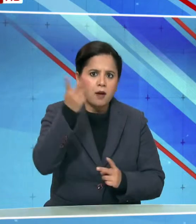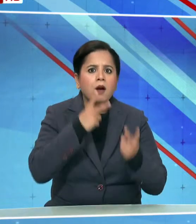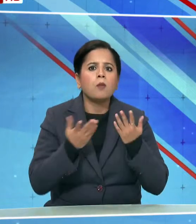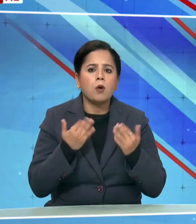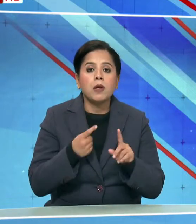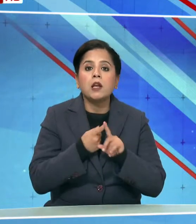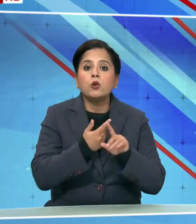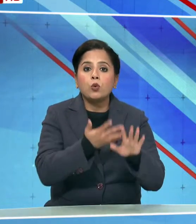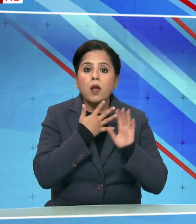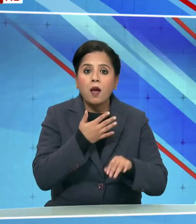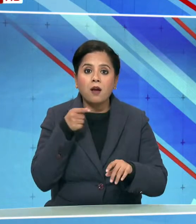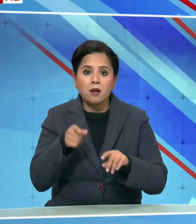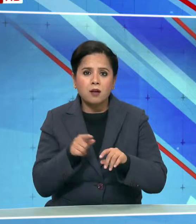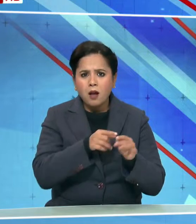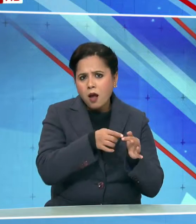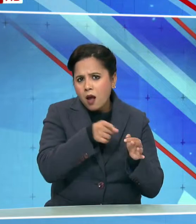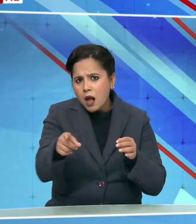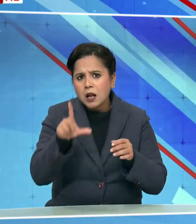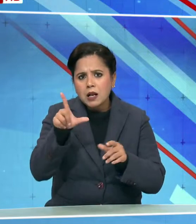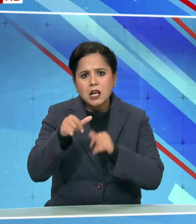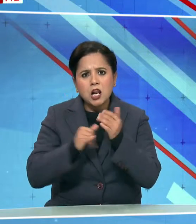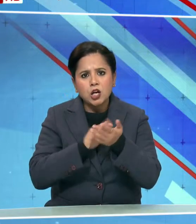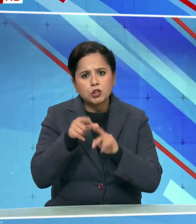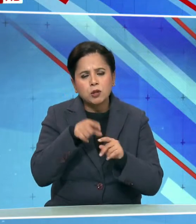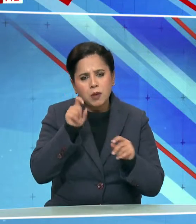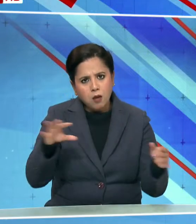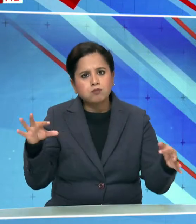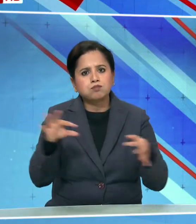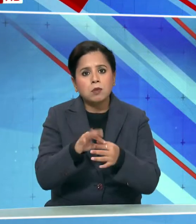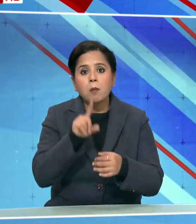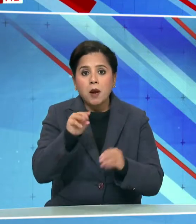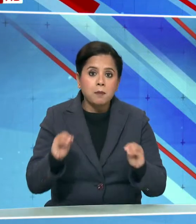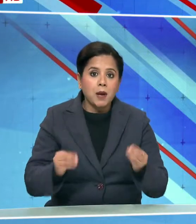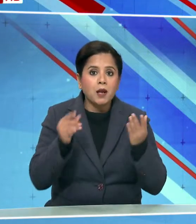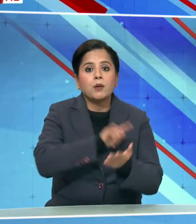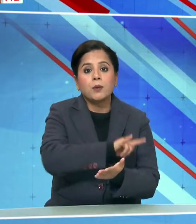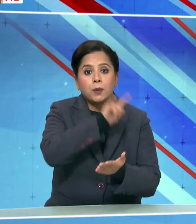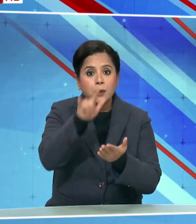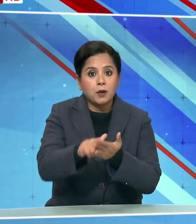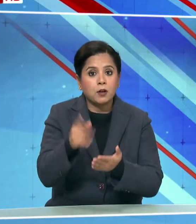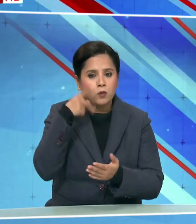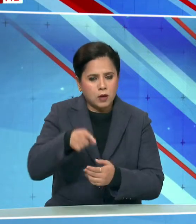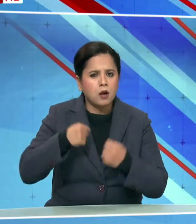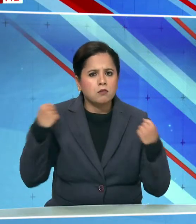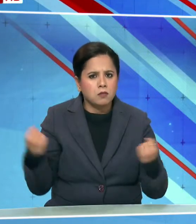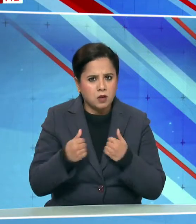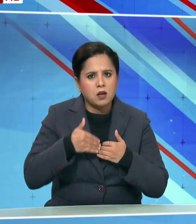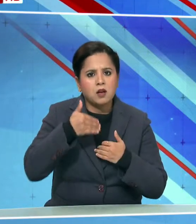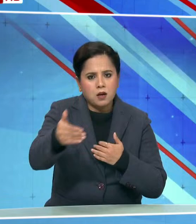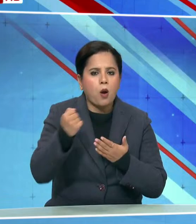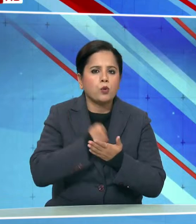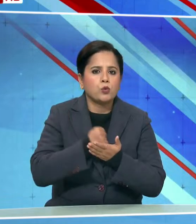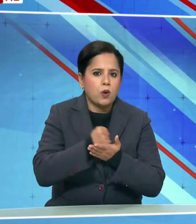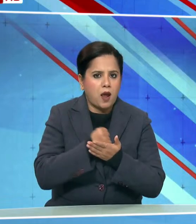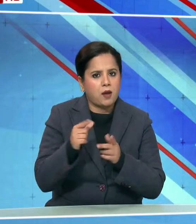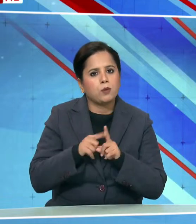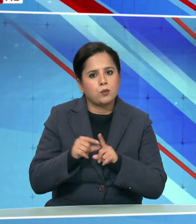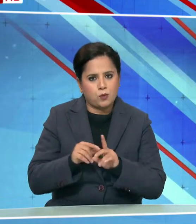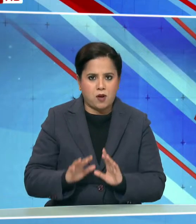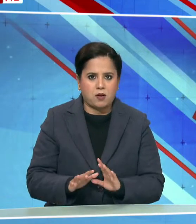कहा कि केरल से लक्षद्वीप की कनेक्टिविटी है लेकिन बहतर हवाई कनेक्टिविटी के प्रयास किये जा रहे है